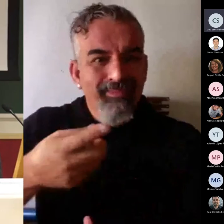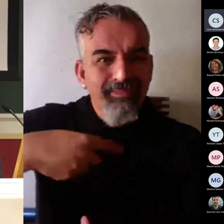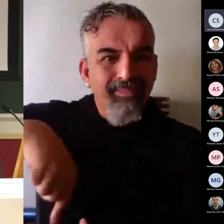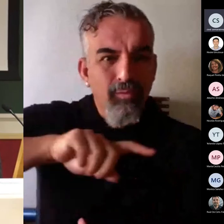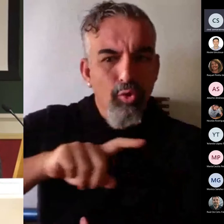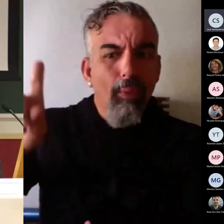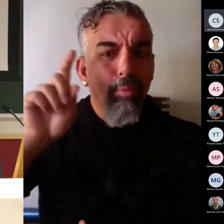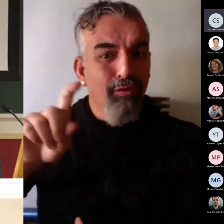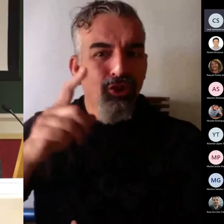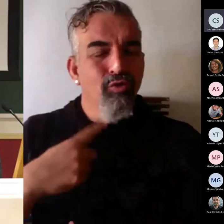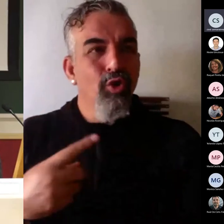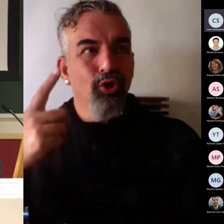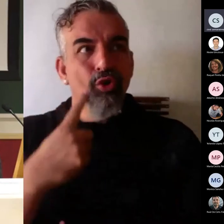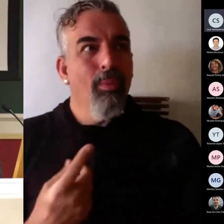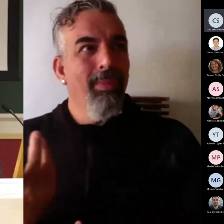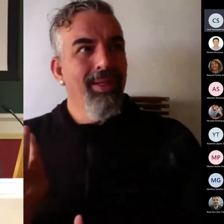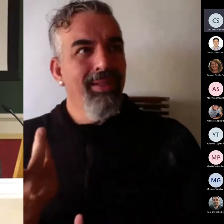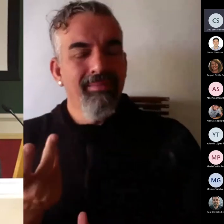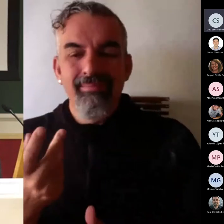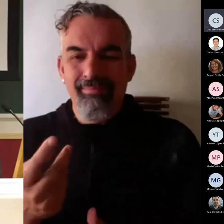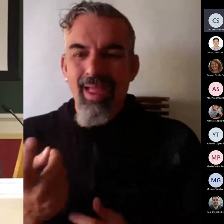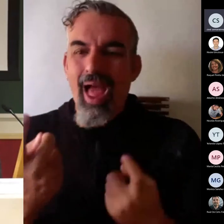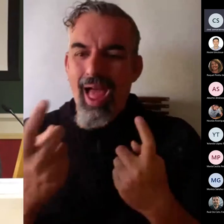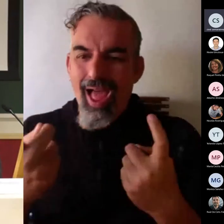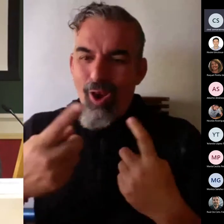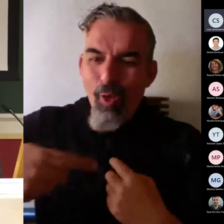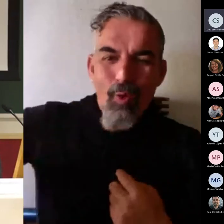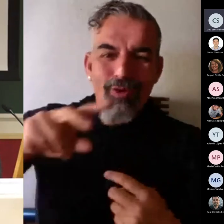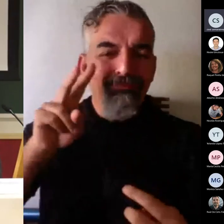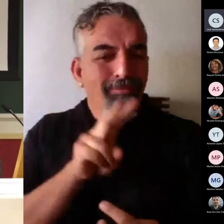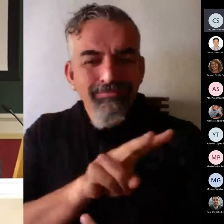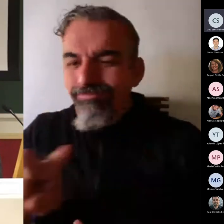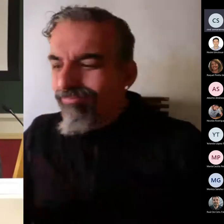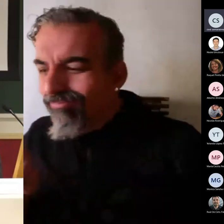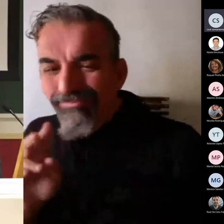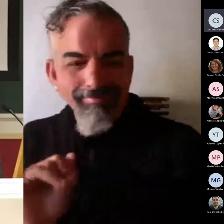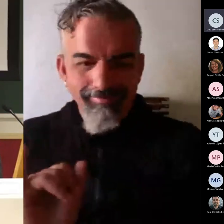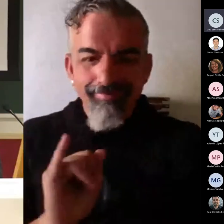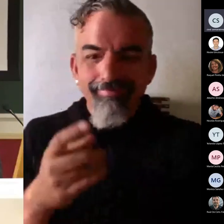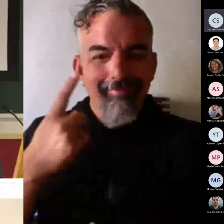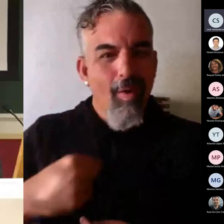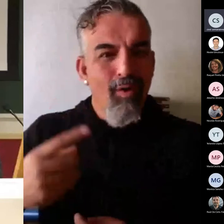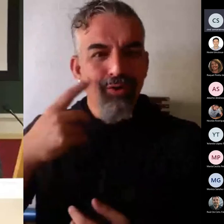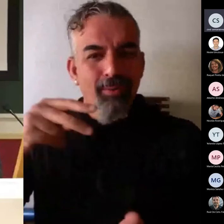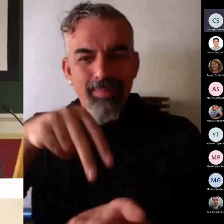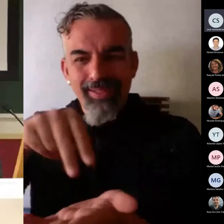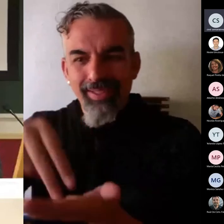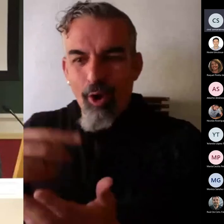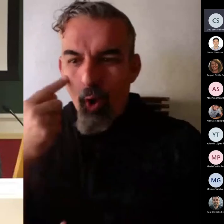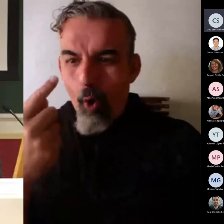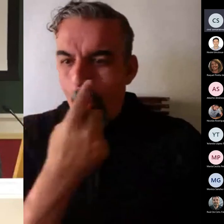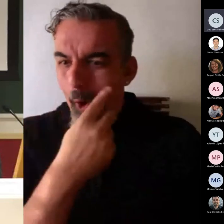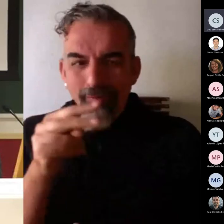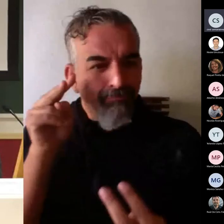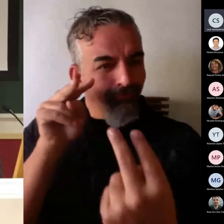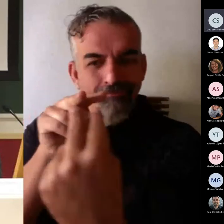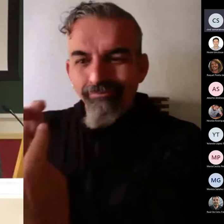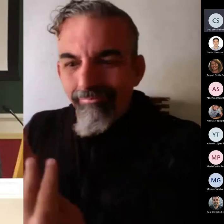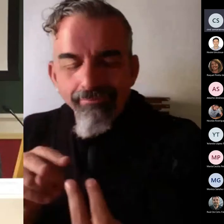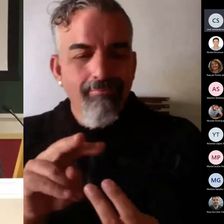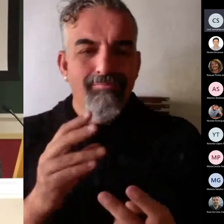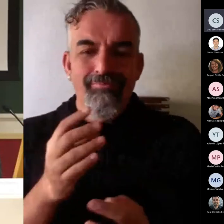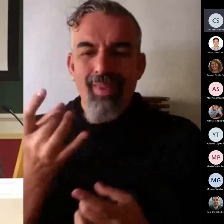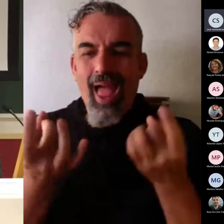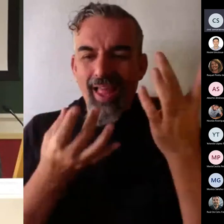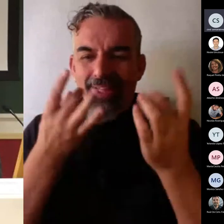estábamos acostumbrados a ver a los alumnos dentro del aula, verles los ojos, plantearles las actividades,